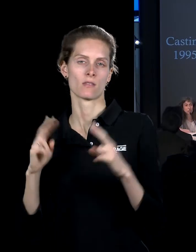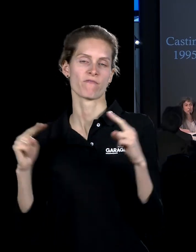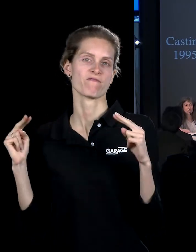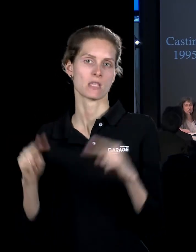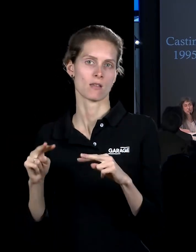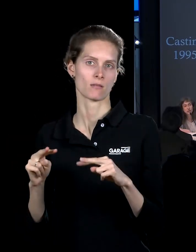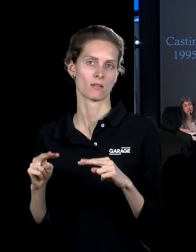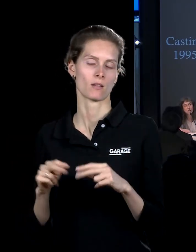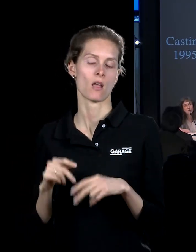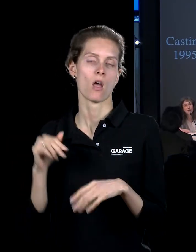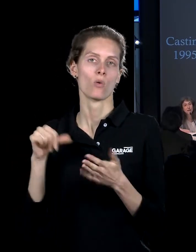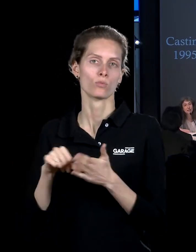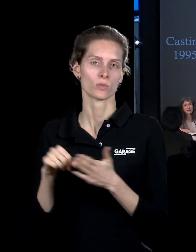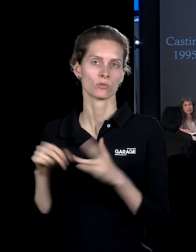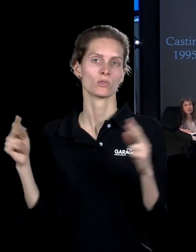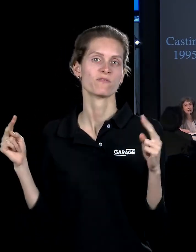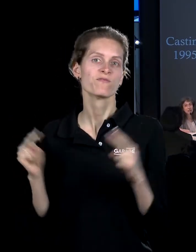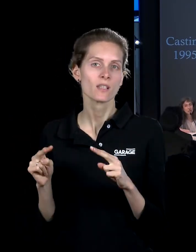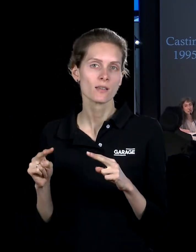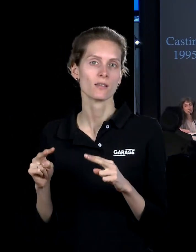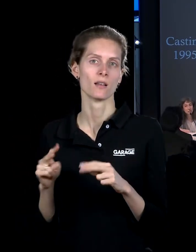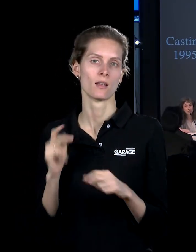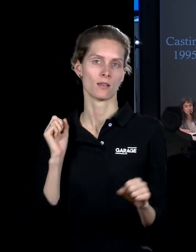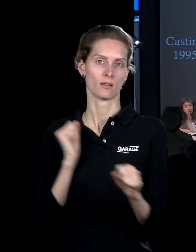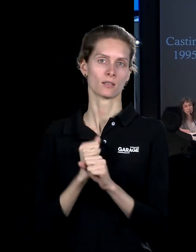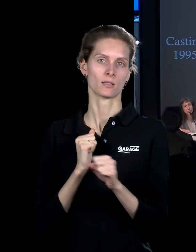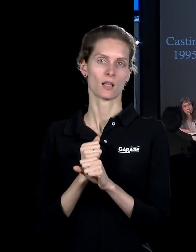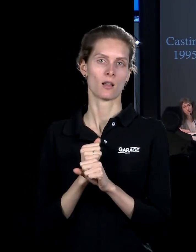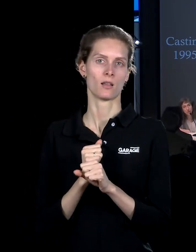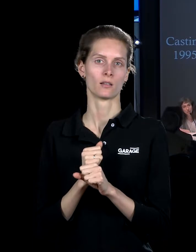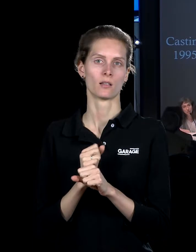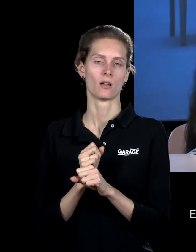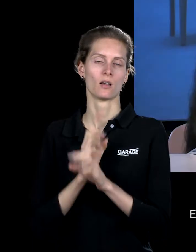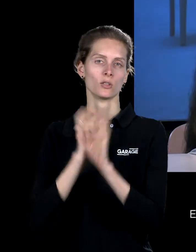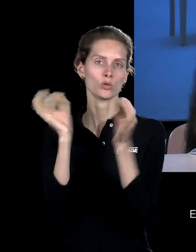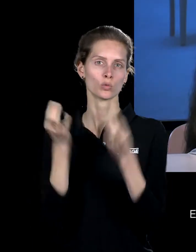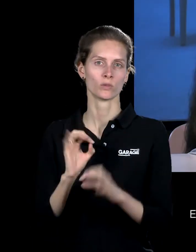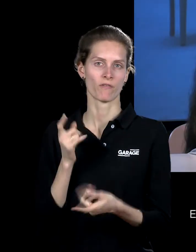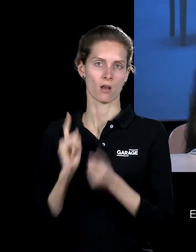что именно присутствие свидетелей делает произведение искусства реальным.